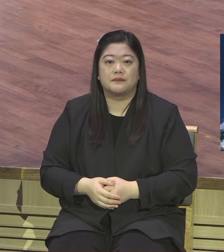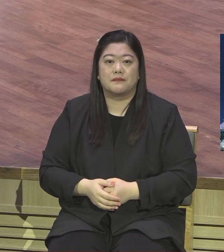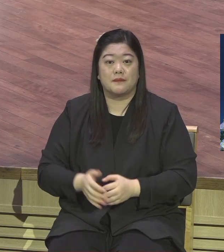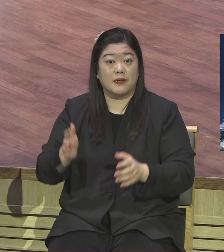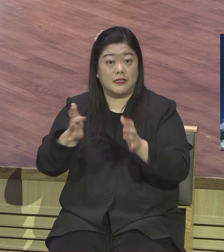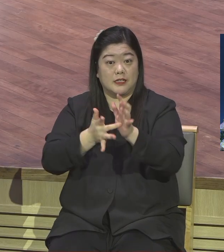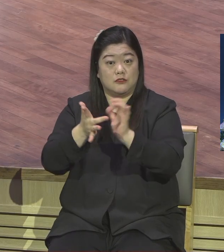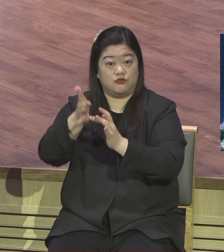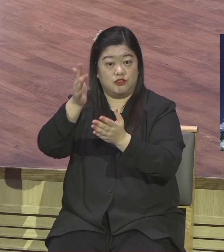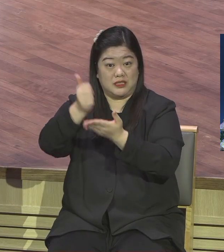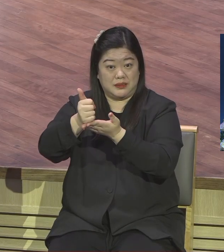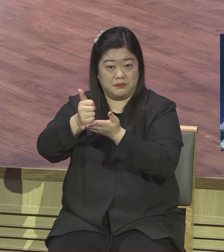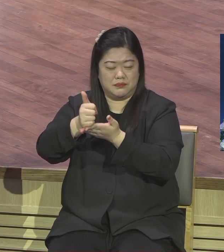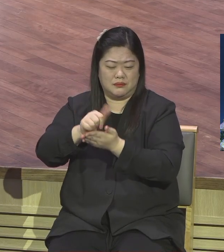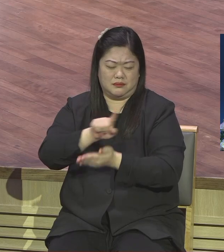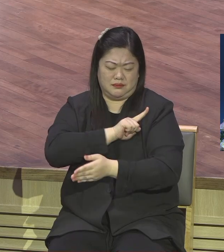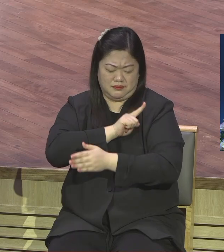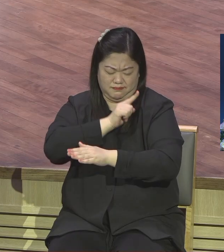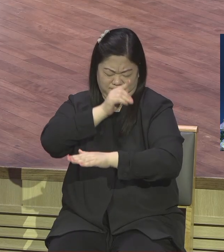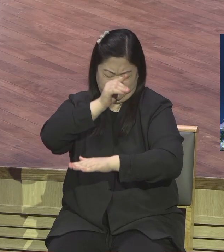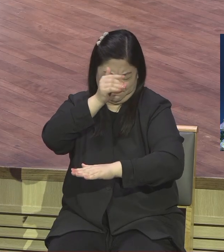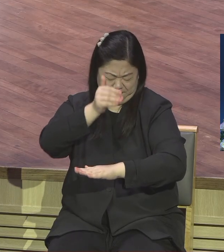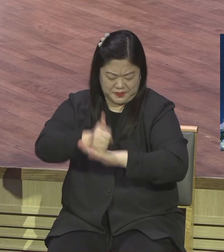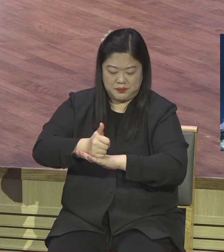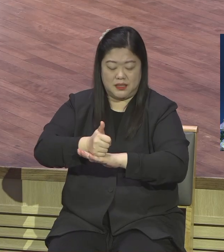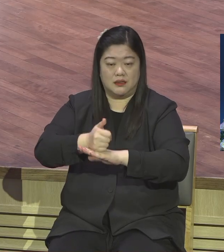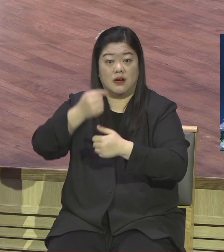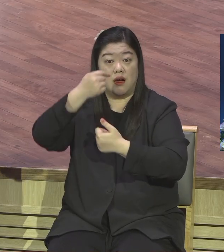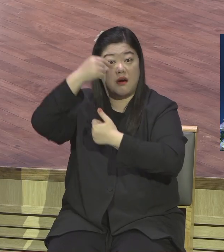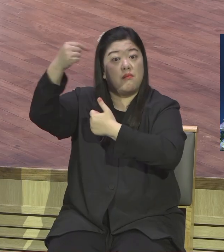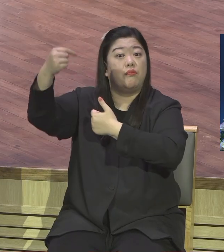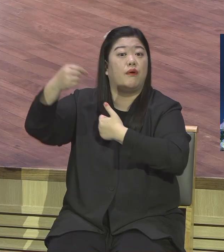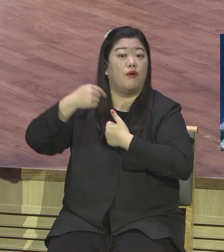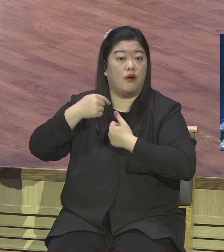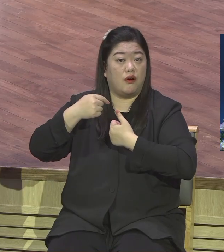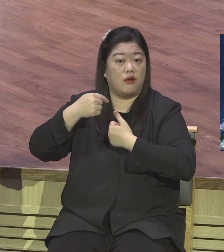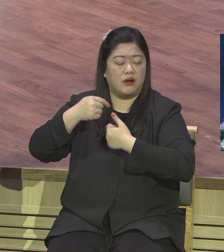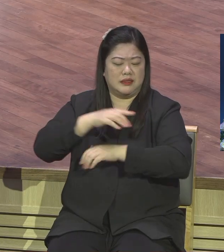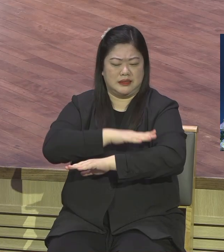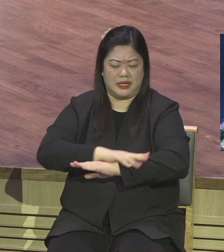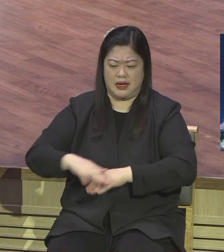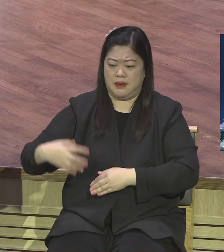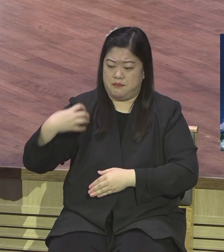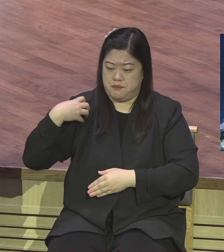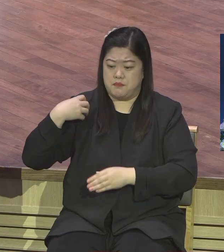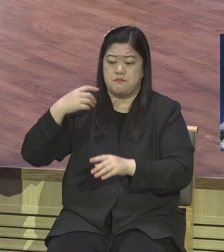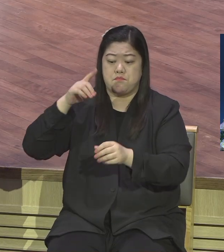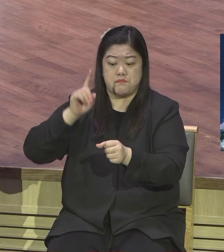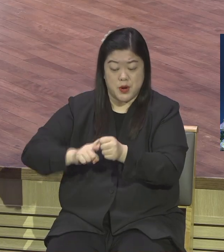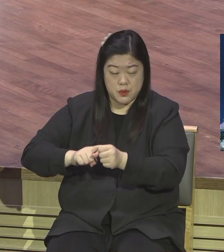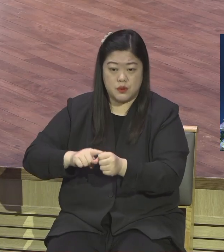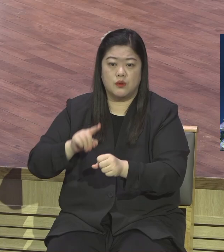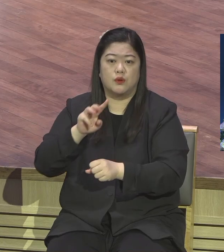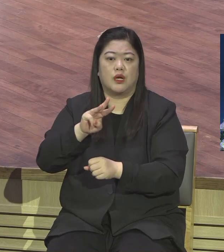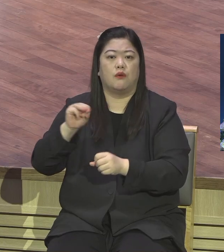지상 대사명을 감당하기 위한 것이다는 것입니다. 그것 위에 다른 게 존재해서는